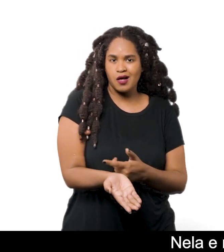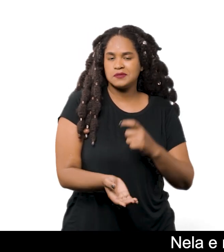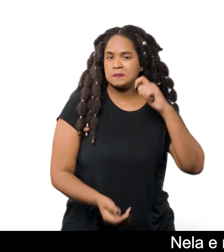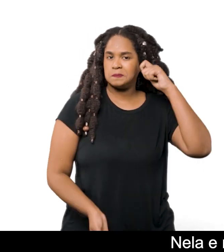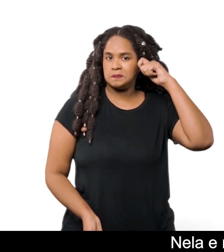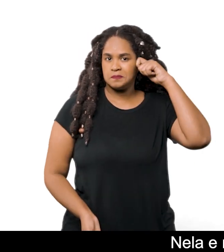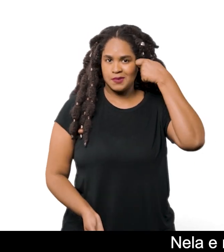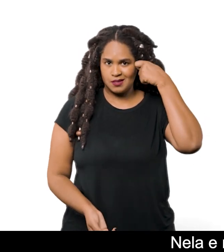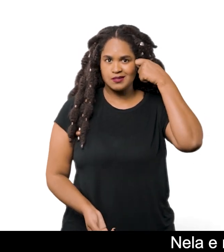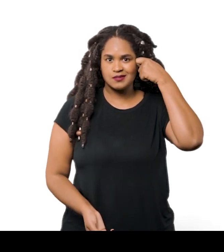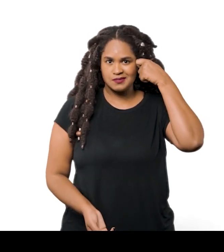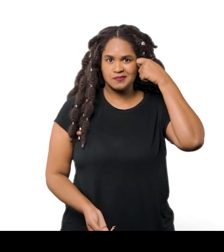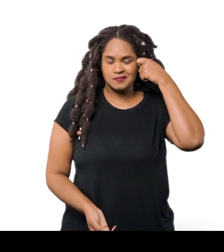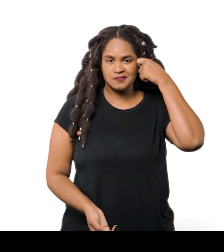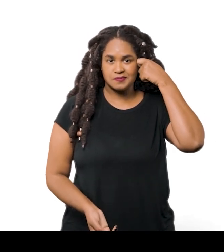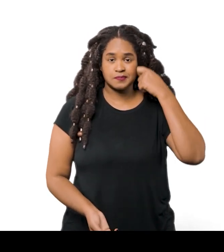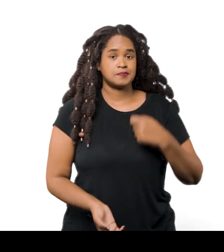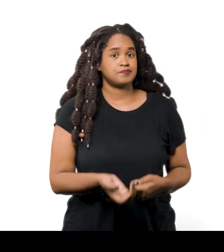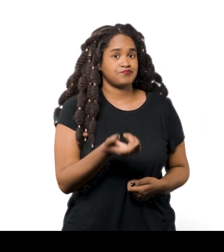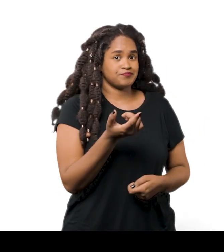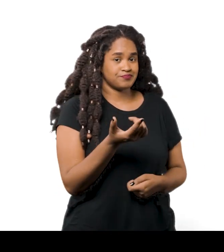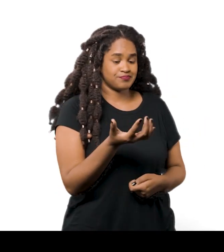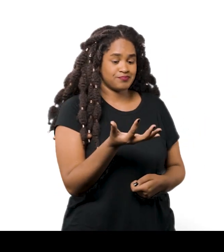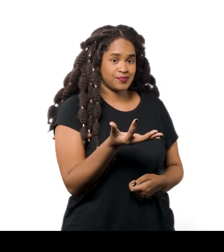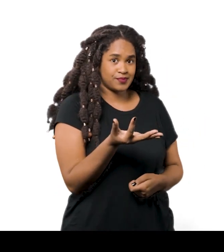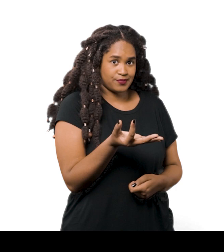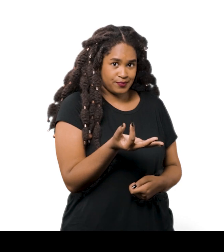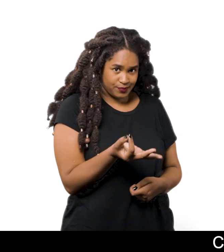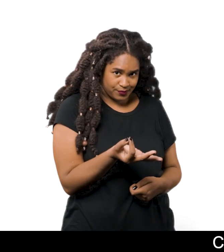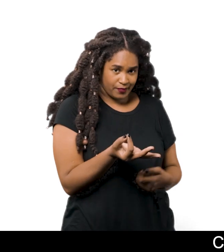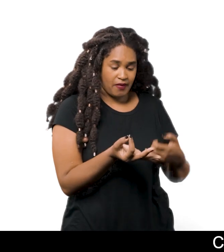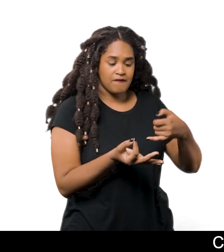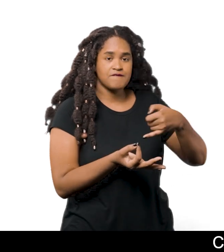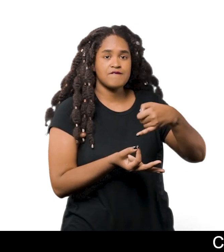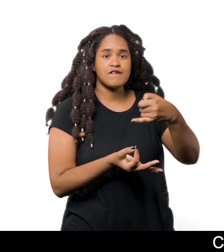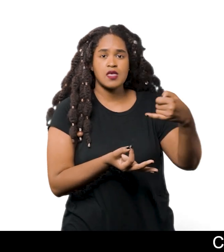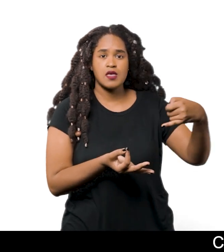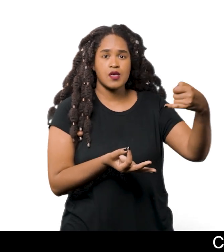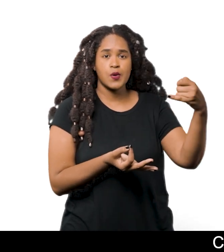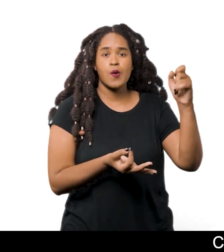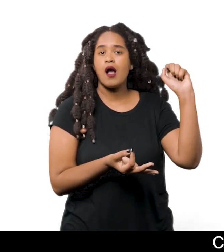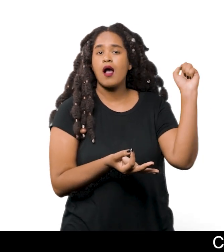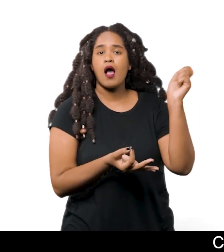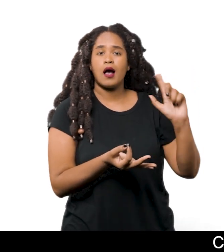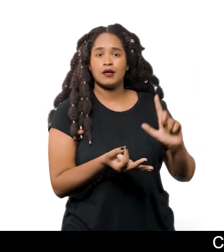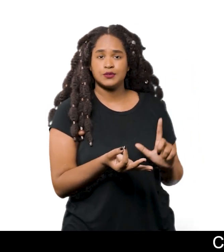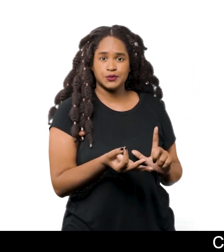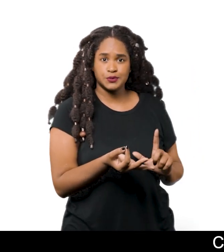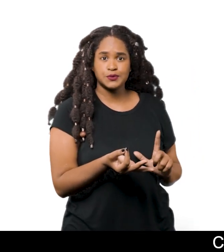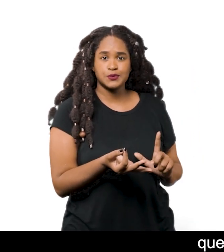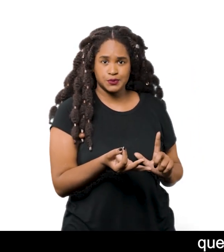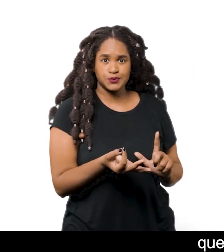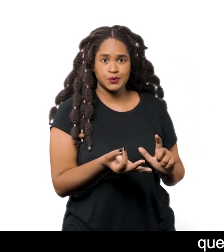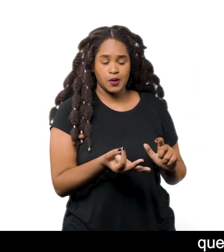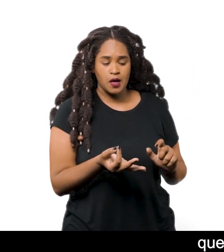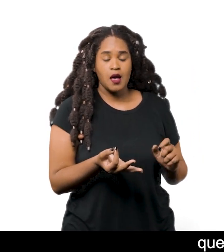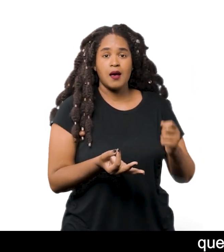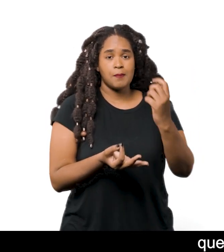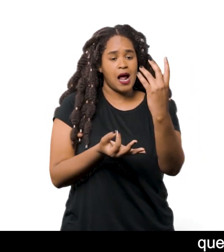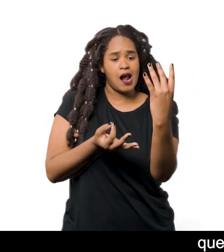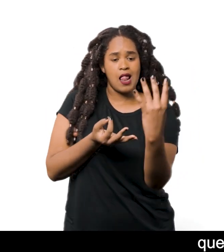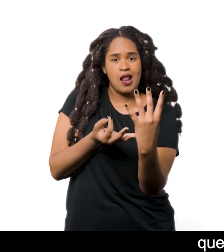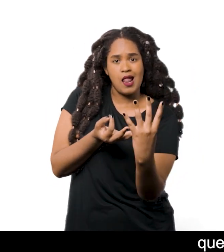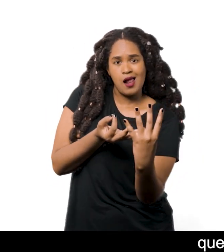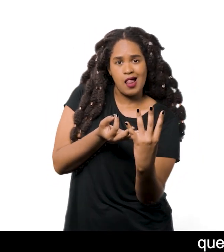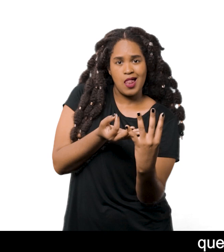tatuagens na cor preta Com o polegar e o indicador Cody segura um fio grosso de lã azul Que sai por